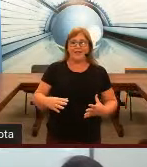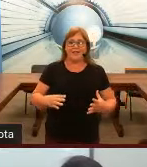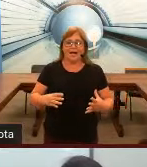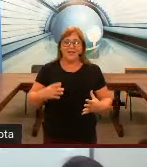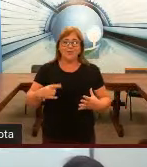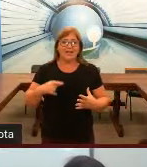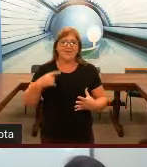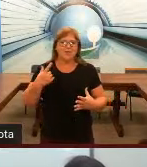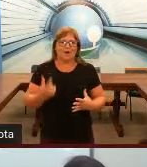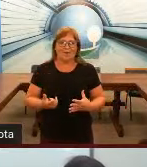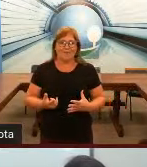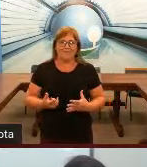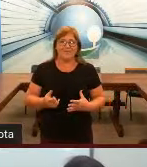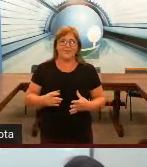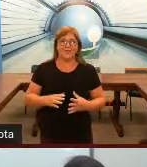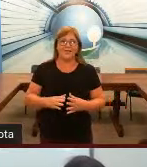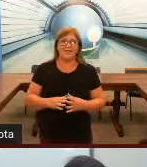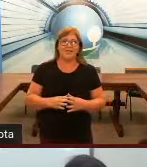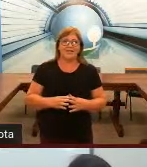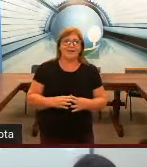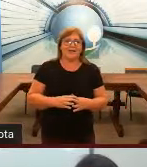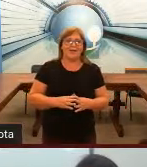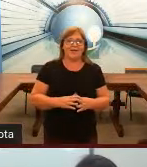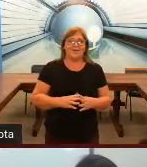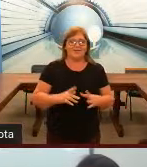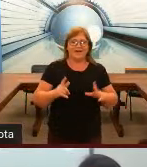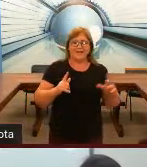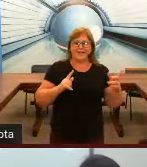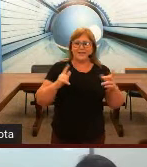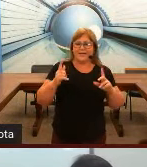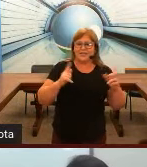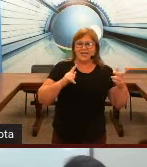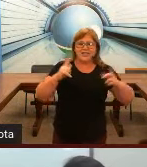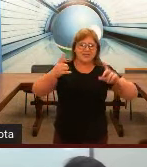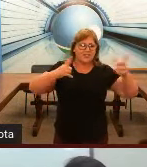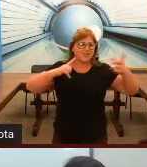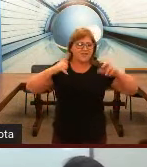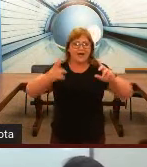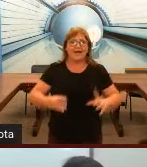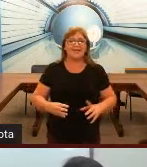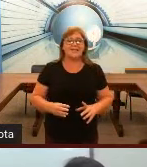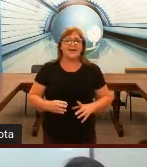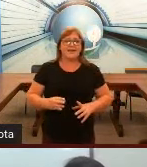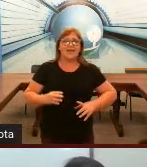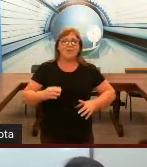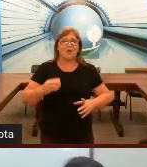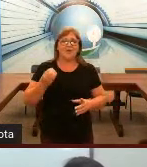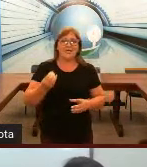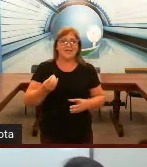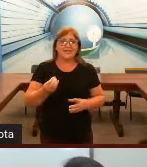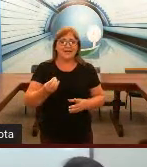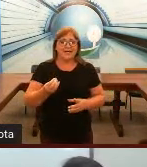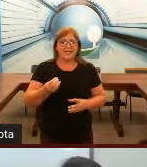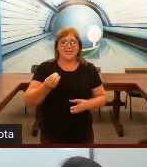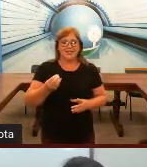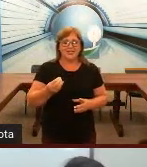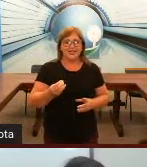a língua dele é visual. Então, ele fica atento a cada gesto que a gente faz. E a importância da gente